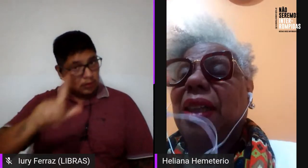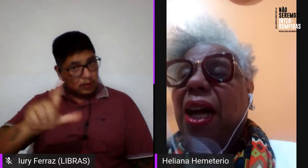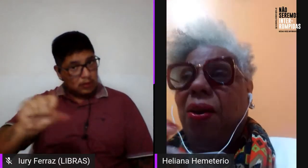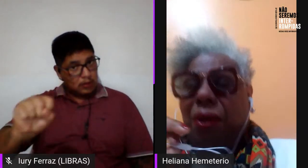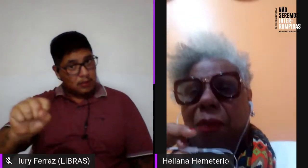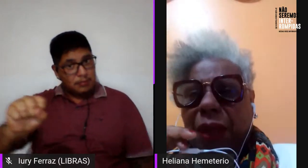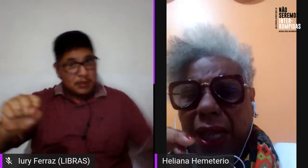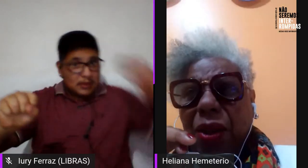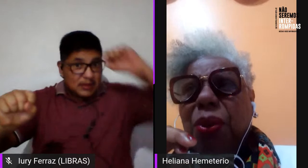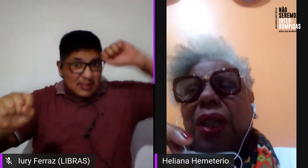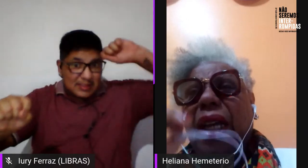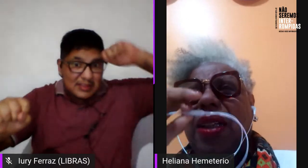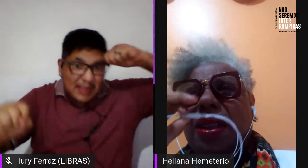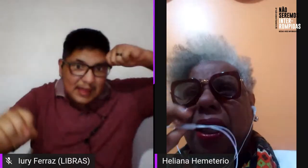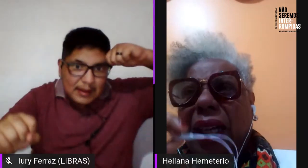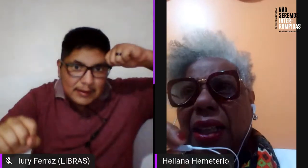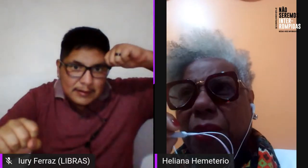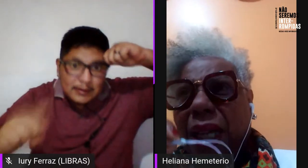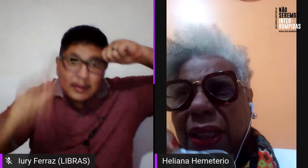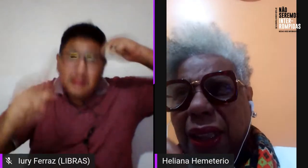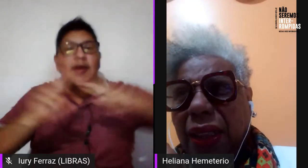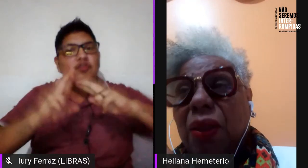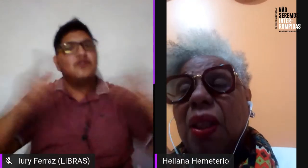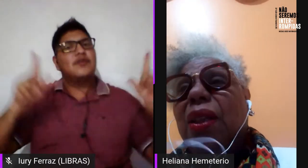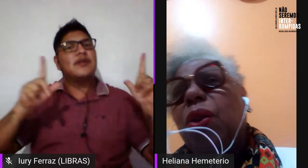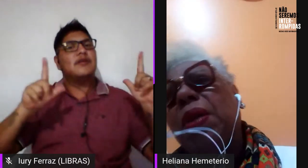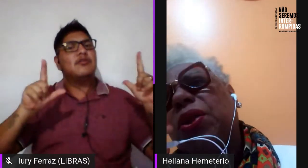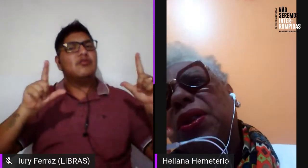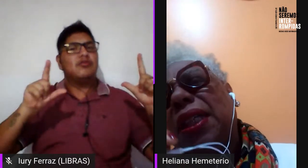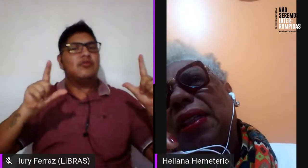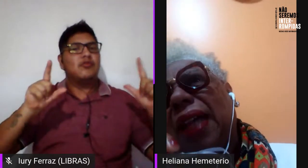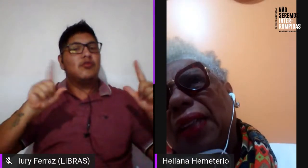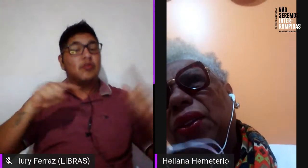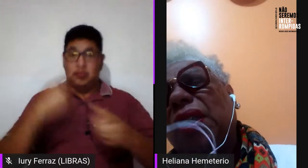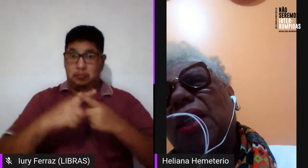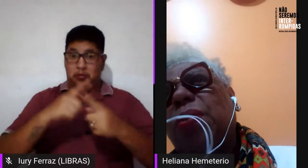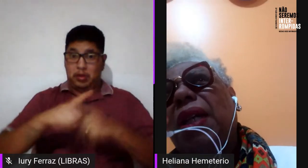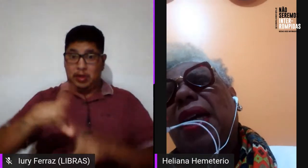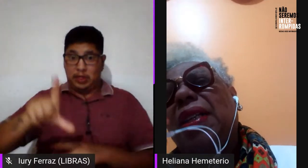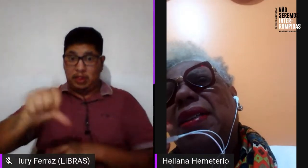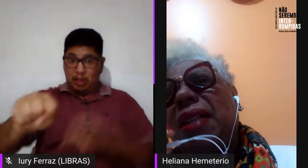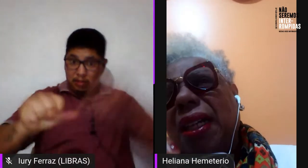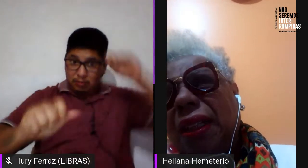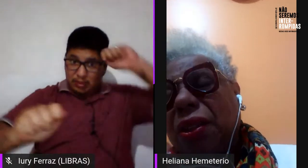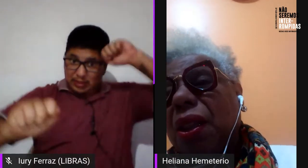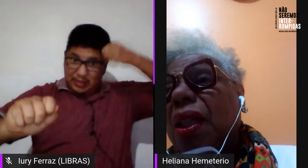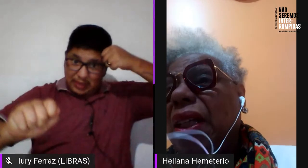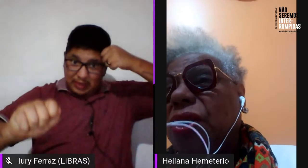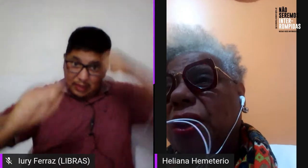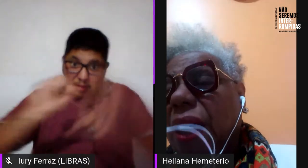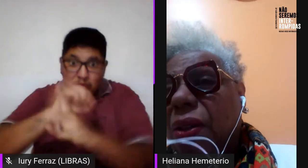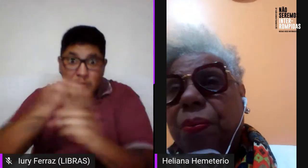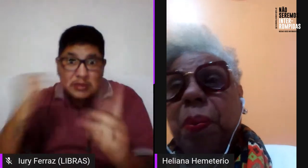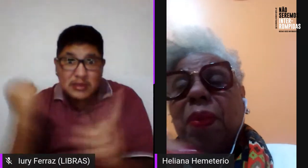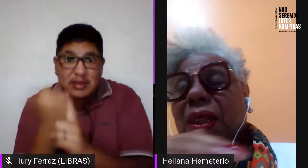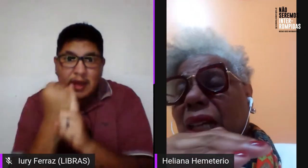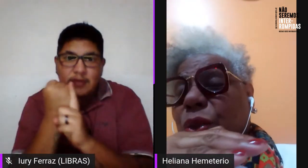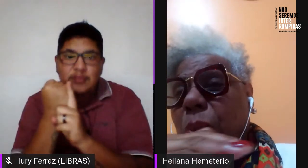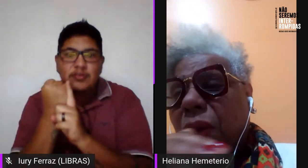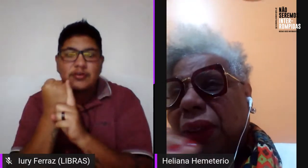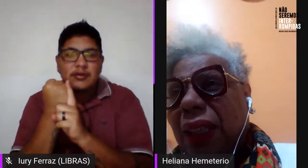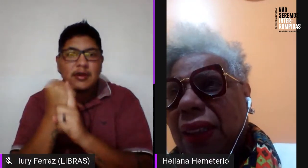diferencial, o que é ser lésbica negra numa sociedade em que as mulheres negras estão